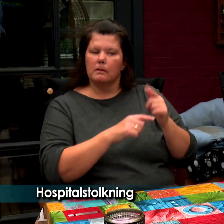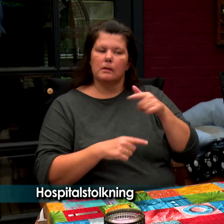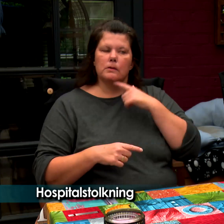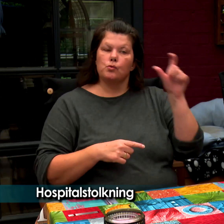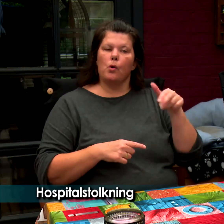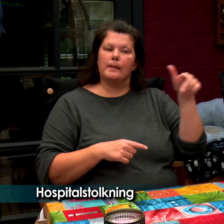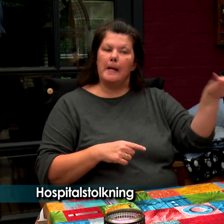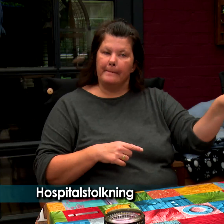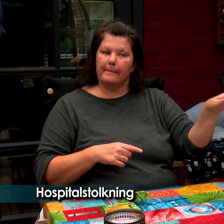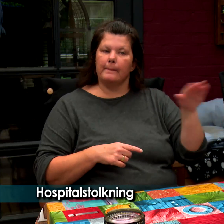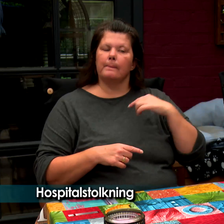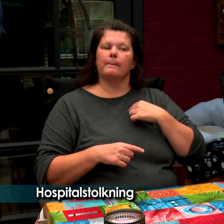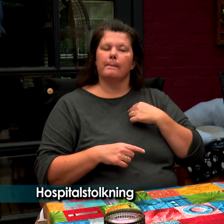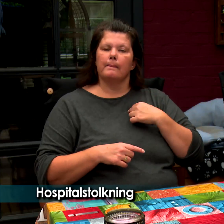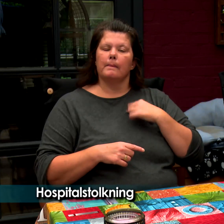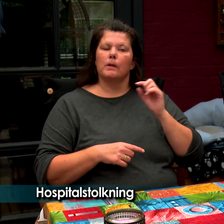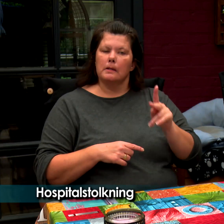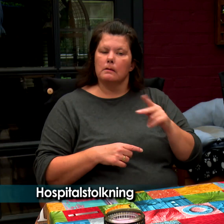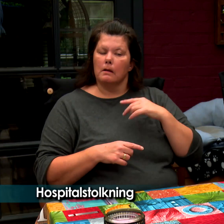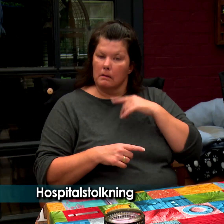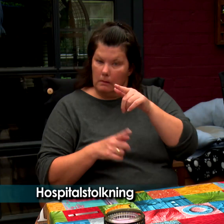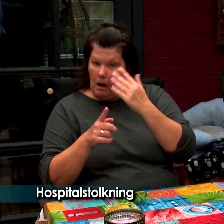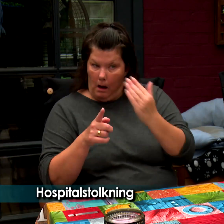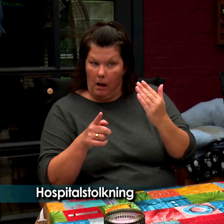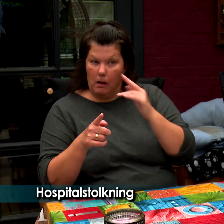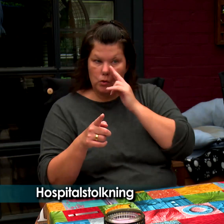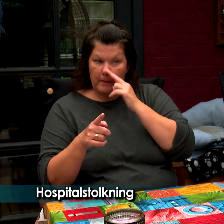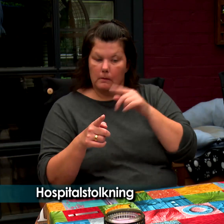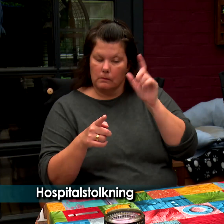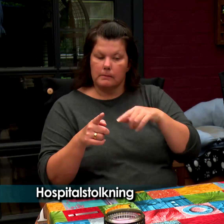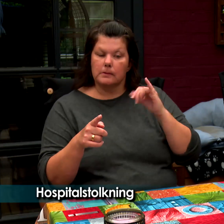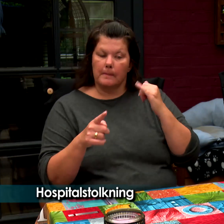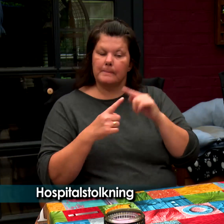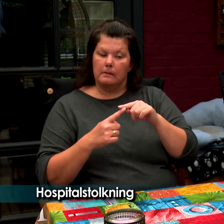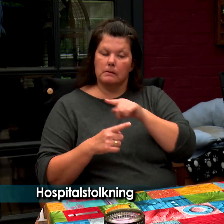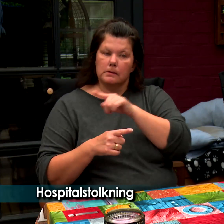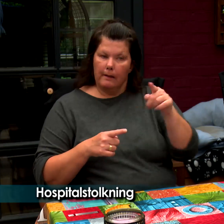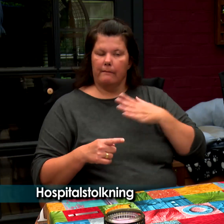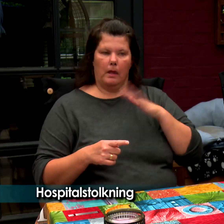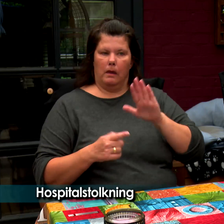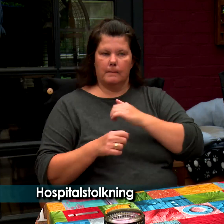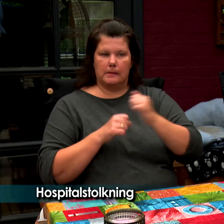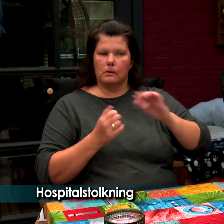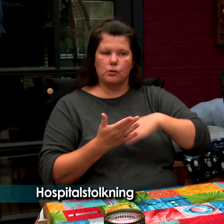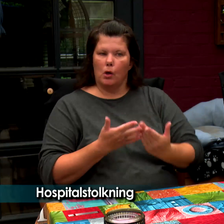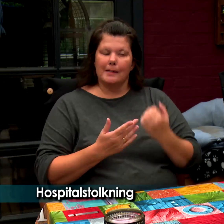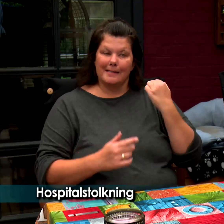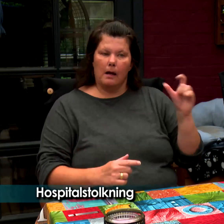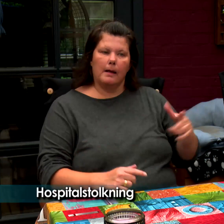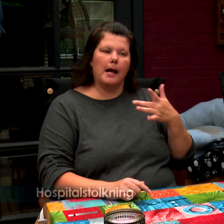sygeplejerske, og jeg spurgte, hvor den første var. Når hun er gået hjem, svarede hun, okay, men har du nummeret? Ja, men de vil ikke bestille tolk til dig, da Rolf er over 18 år.